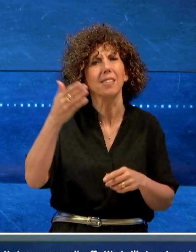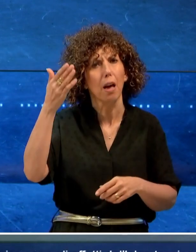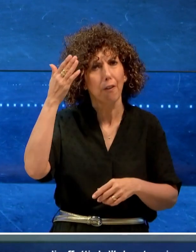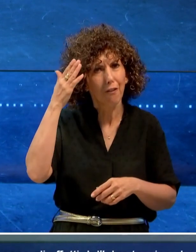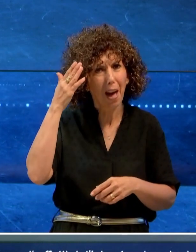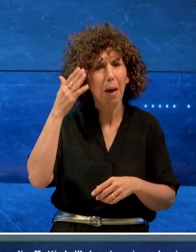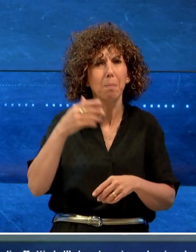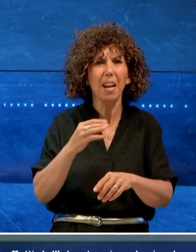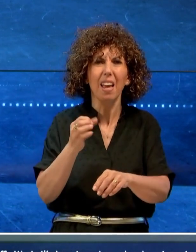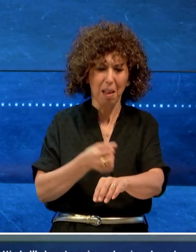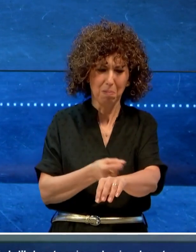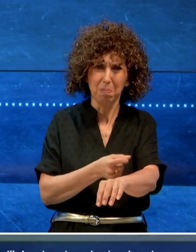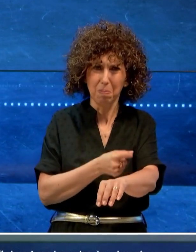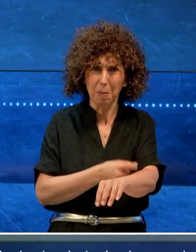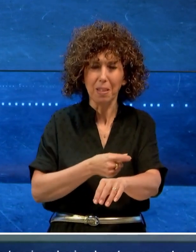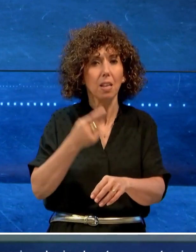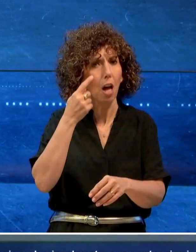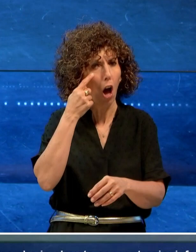inclusa, con dermatiti o congiuntiviti.